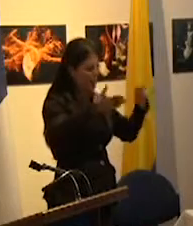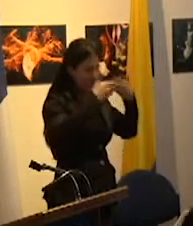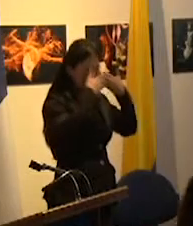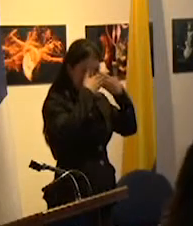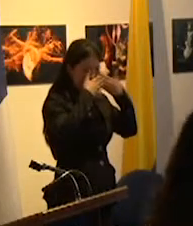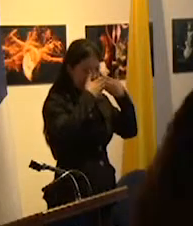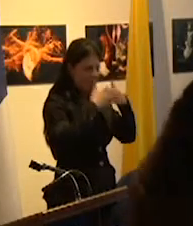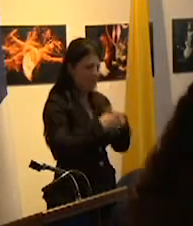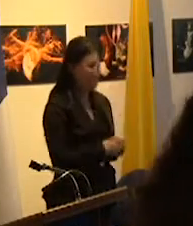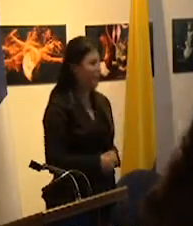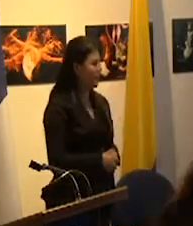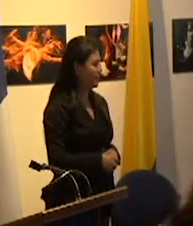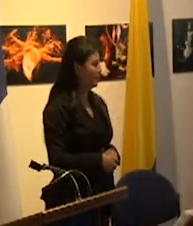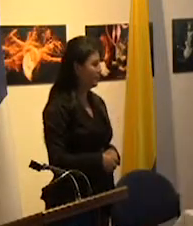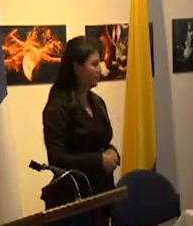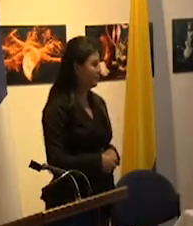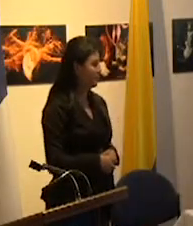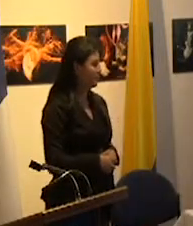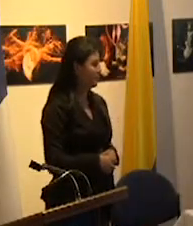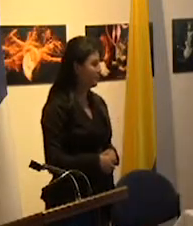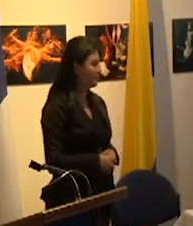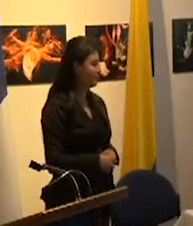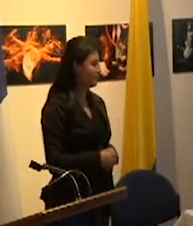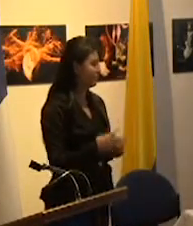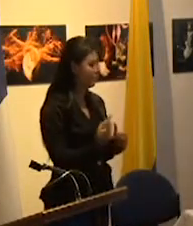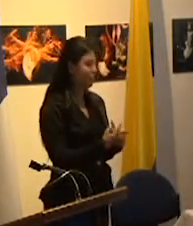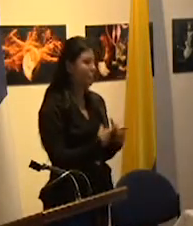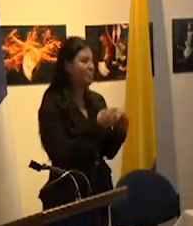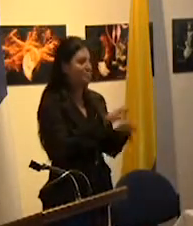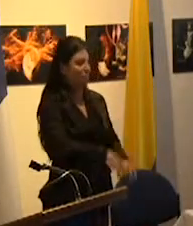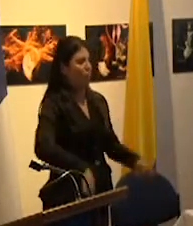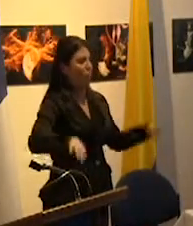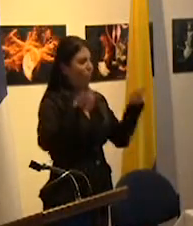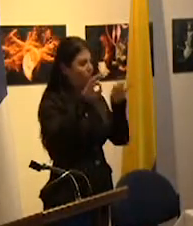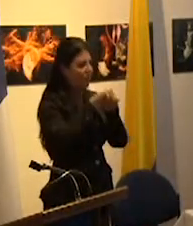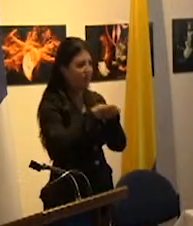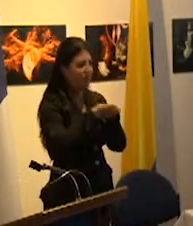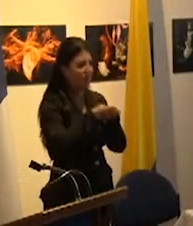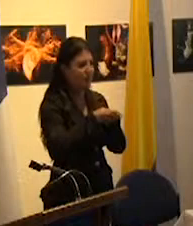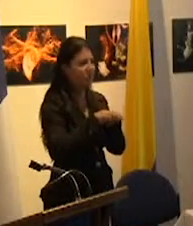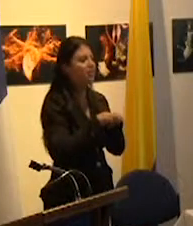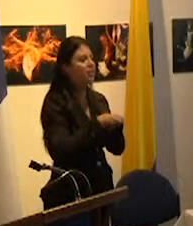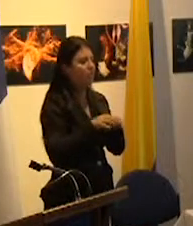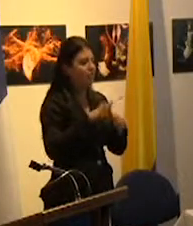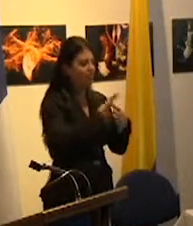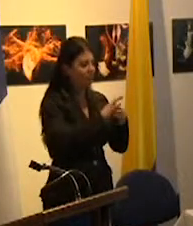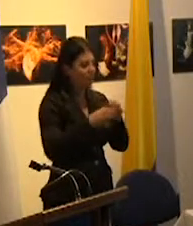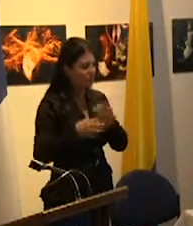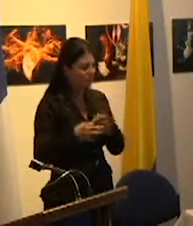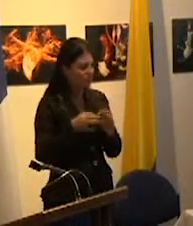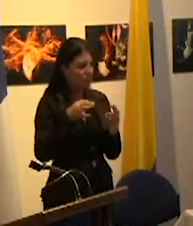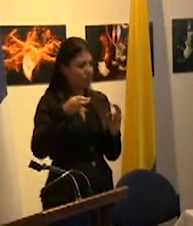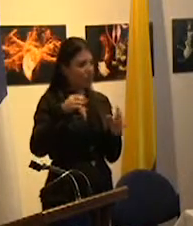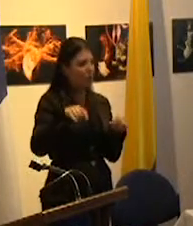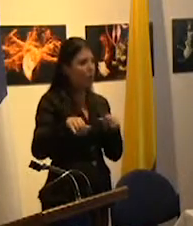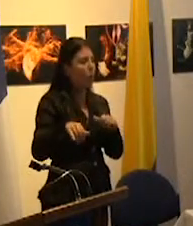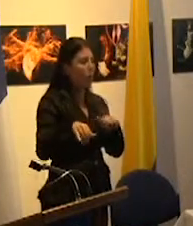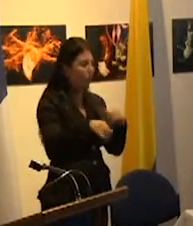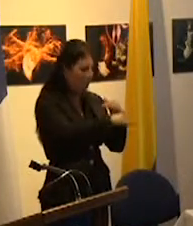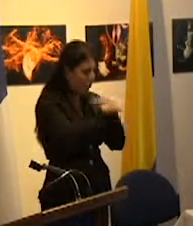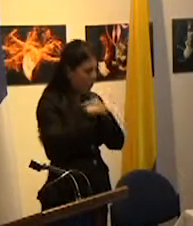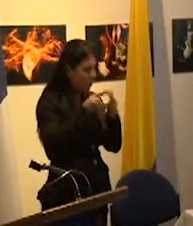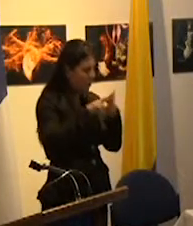nos parece importante retornar a las modalidades de la igualdad de relación a la subjetivación